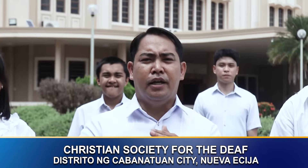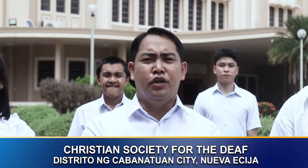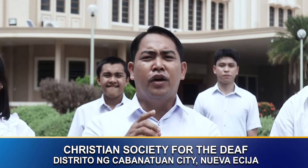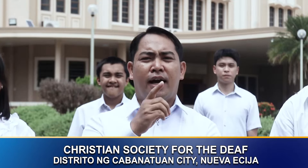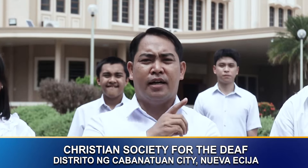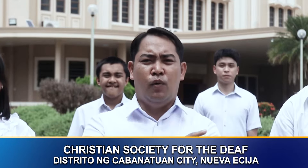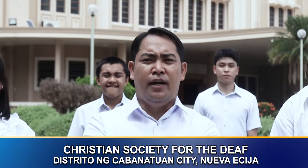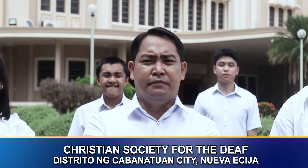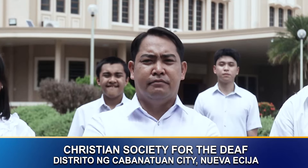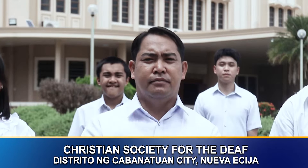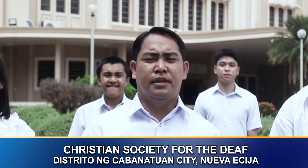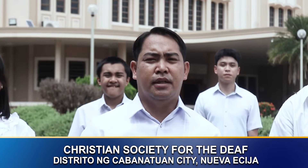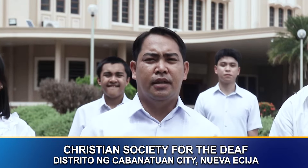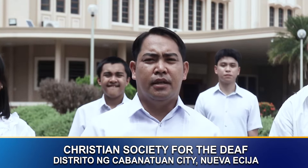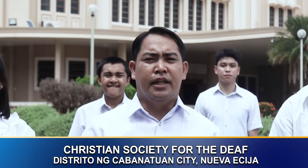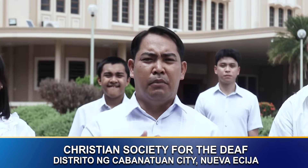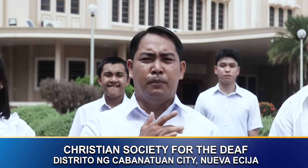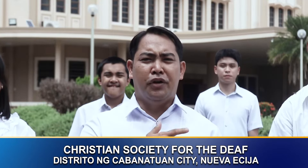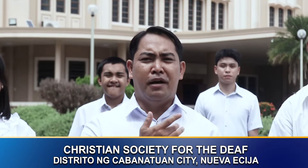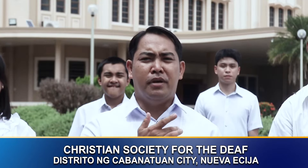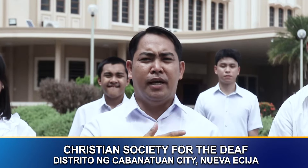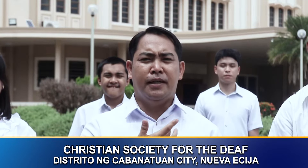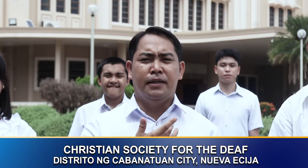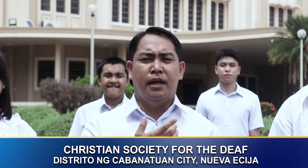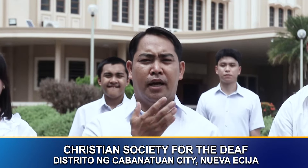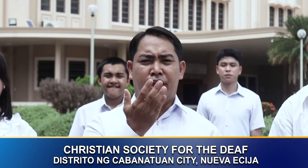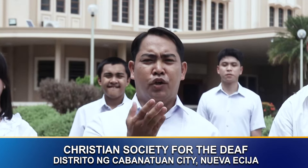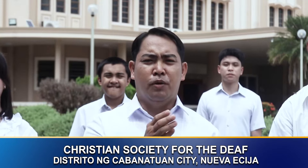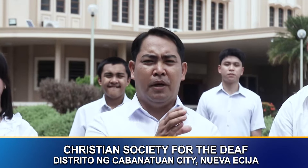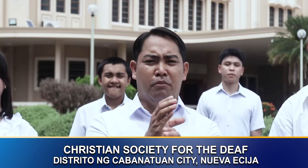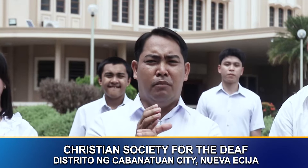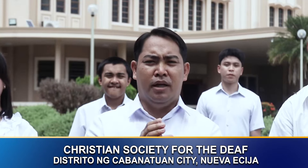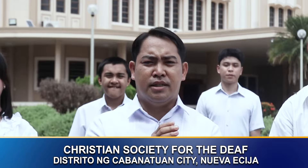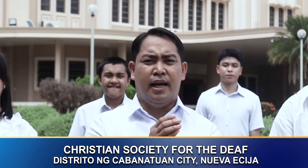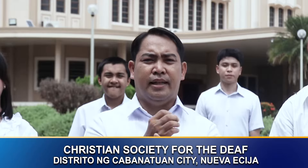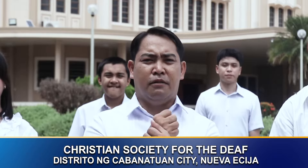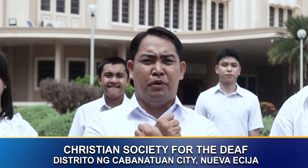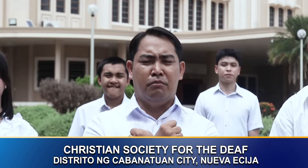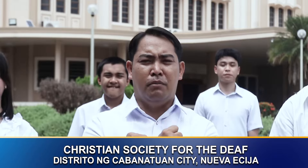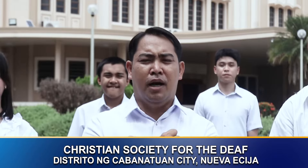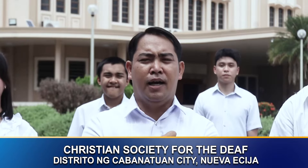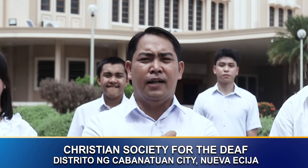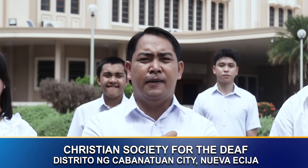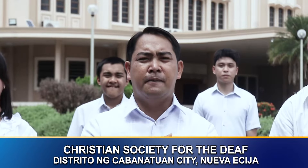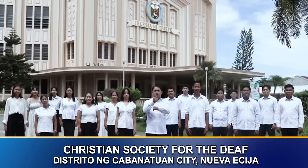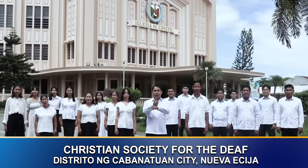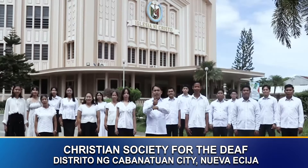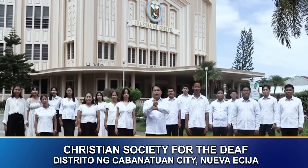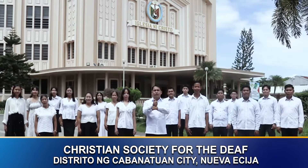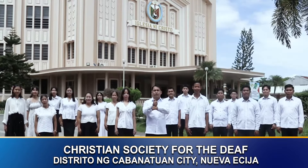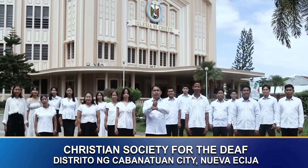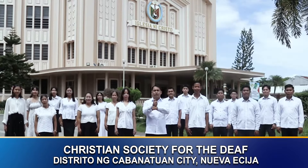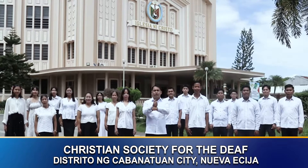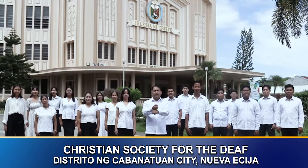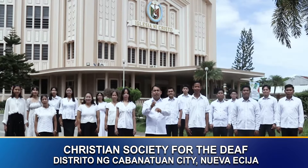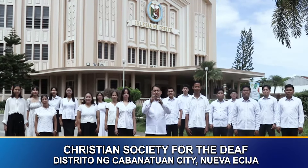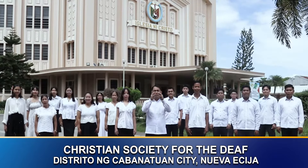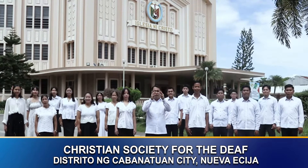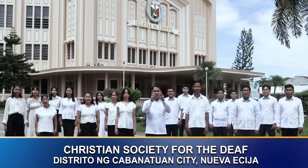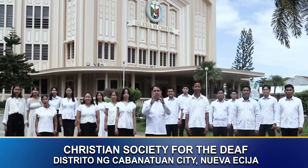inyong kaarawan. Dama po namin ang inyong pagmamalasakit at pagmamahal. Nagtatalaga po kayo ng